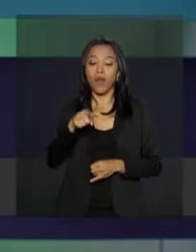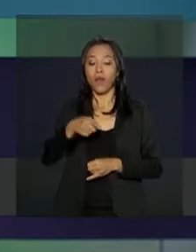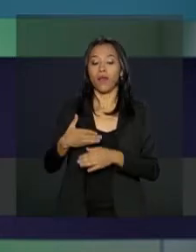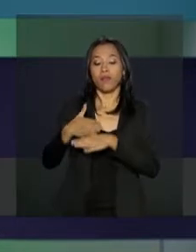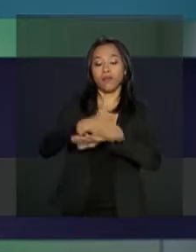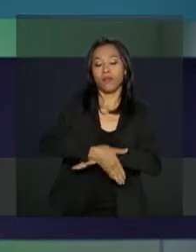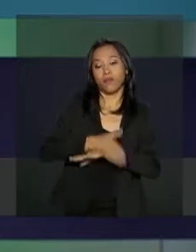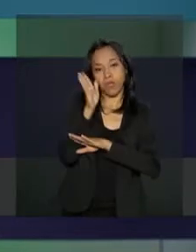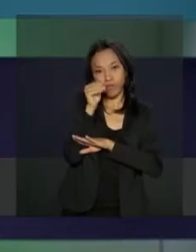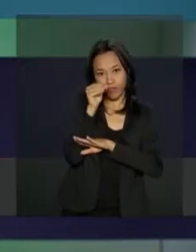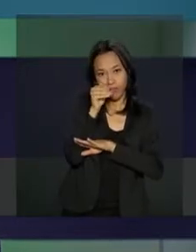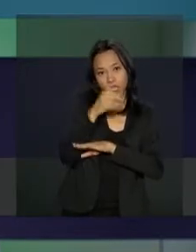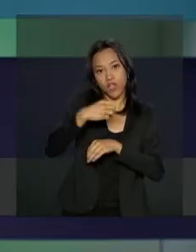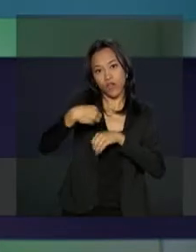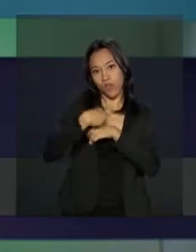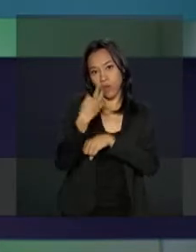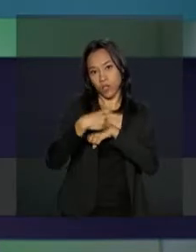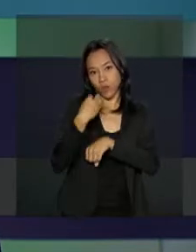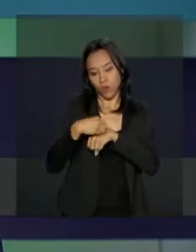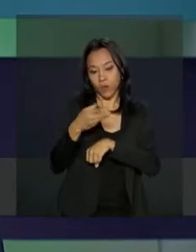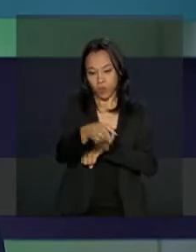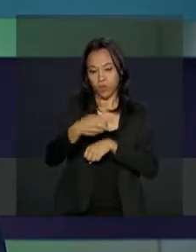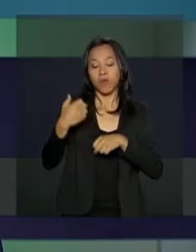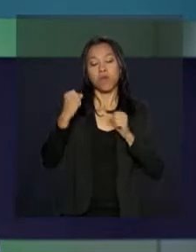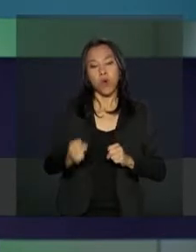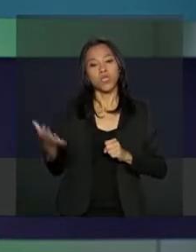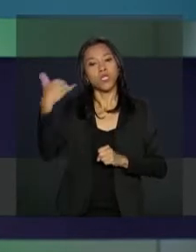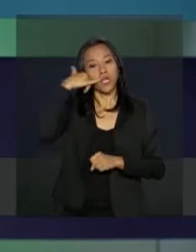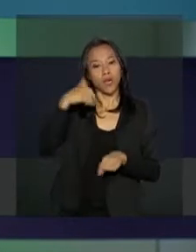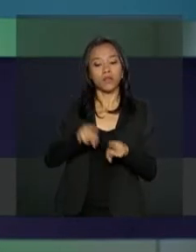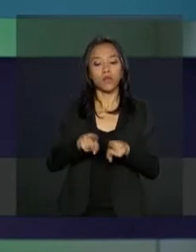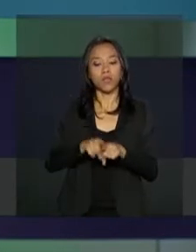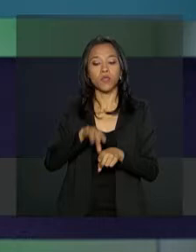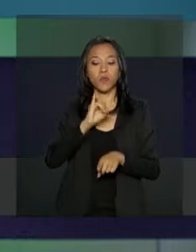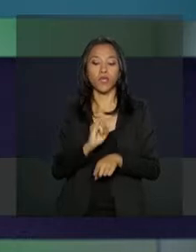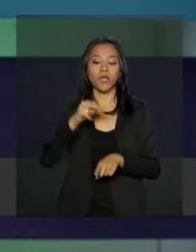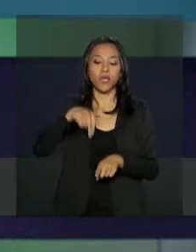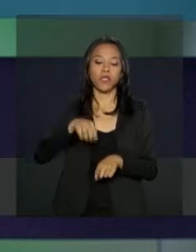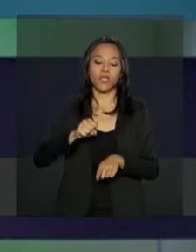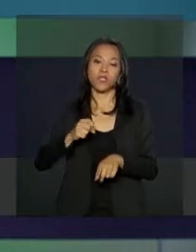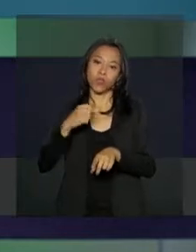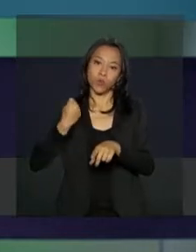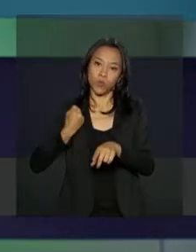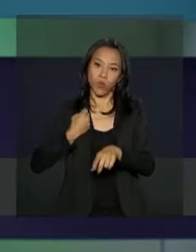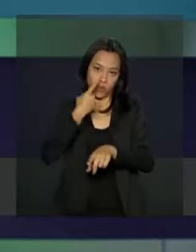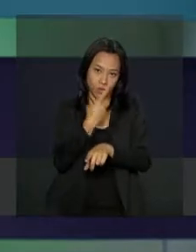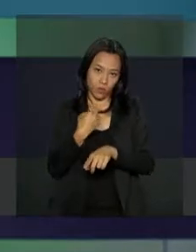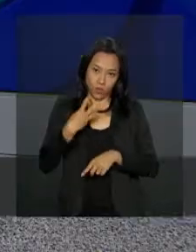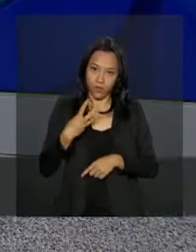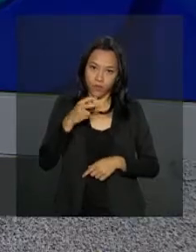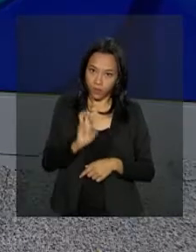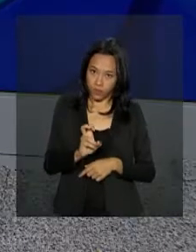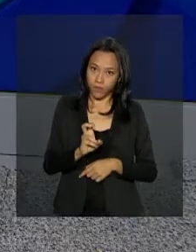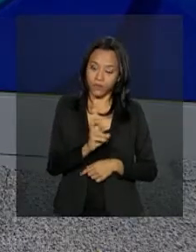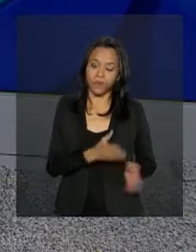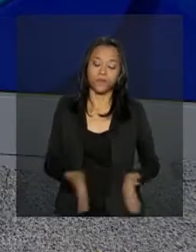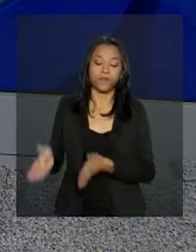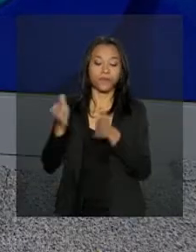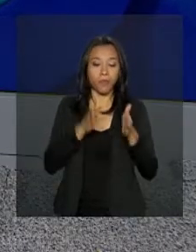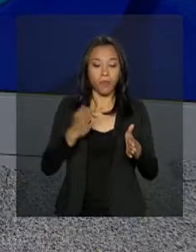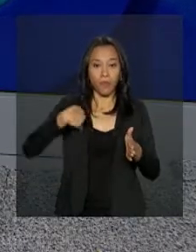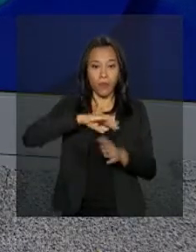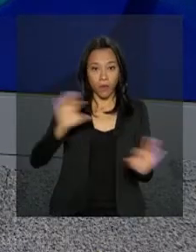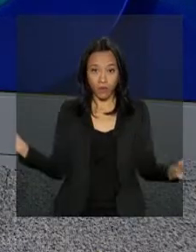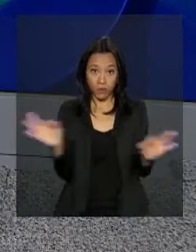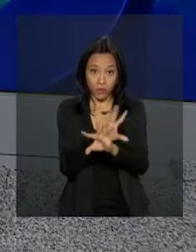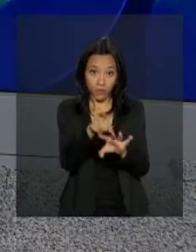Mais Emprego. O pescador pode também ligar na central do INSS pelo número 135. Nós ficamos por